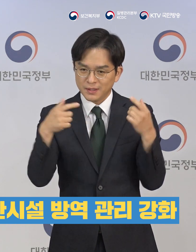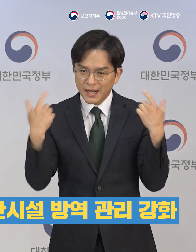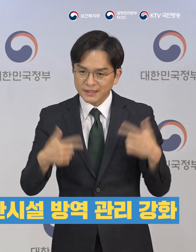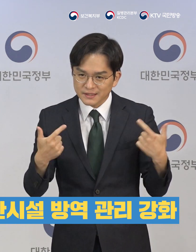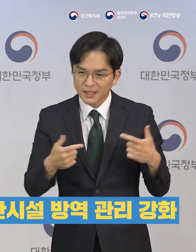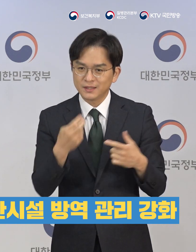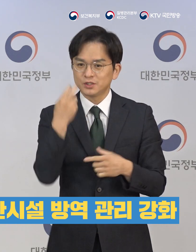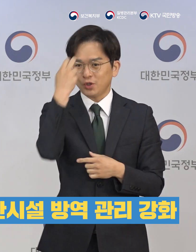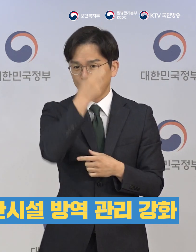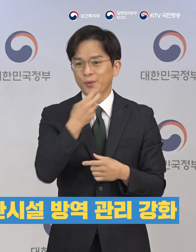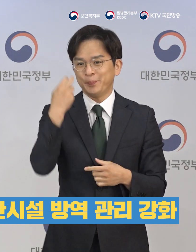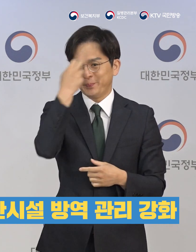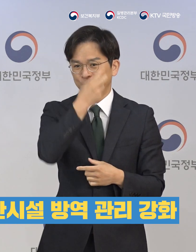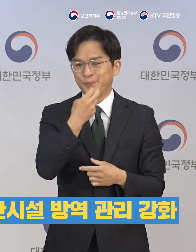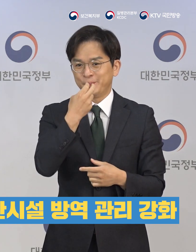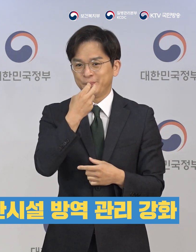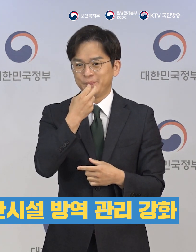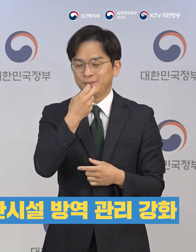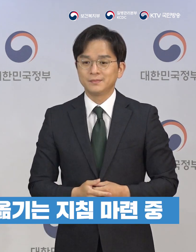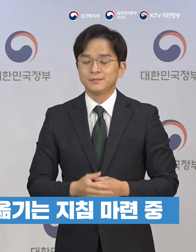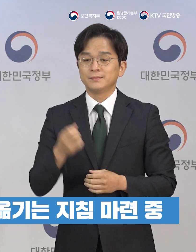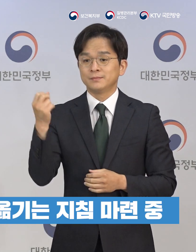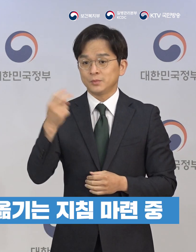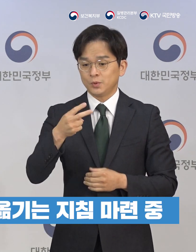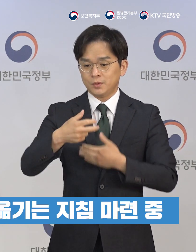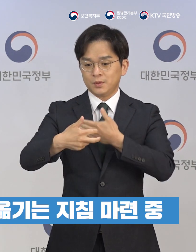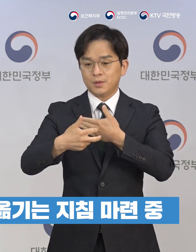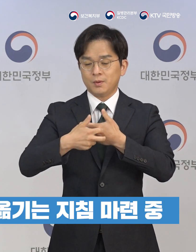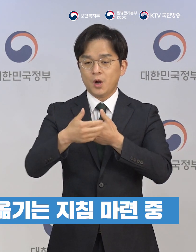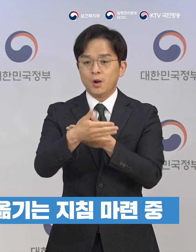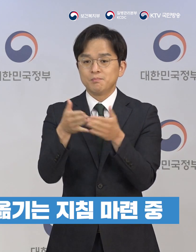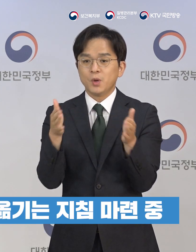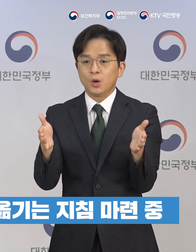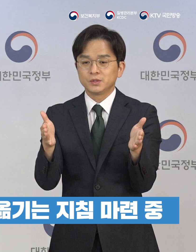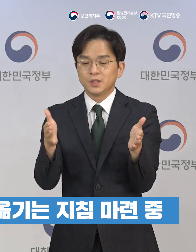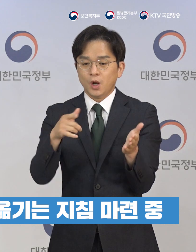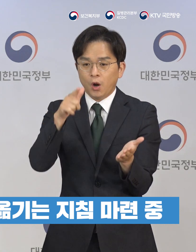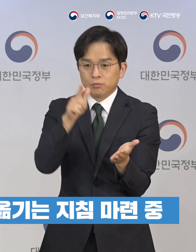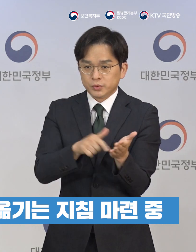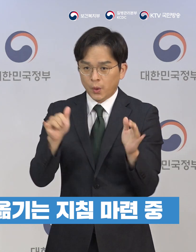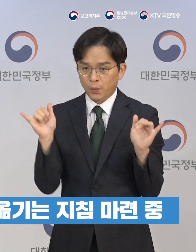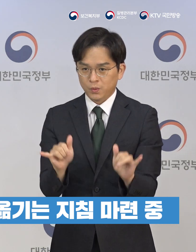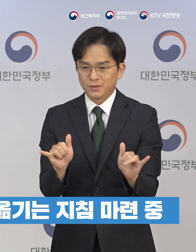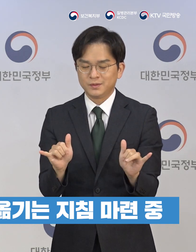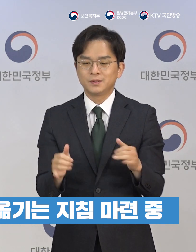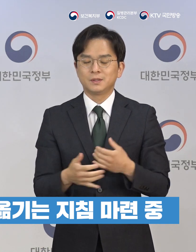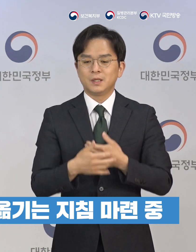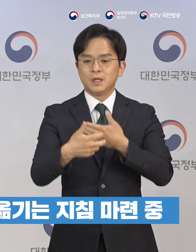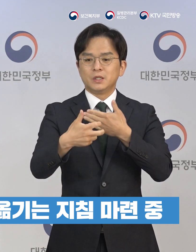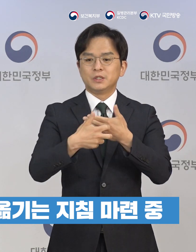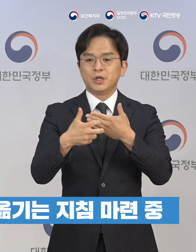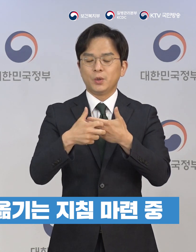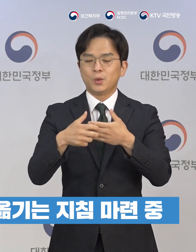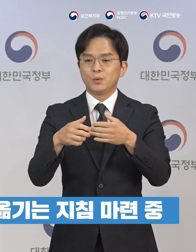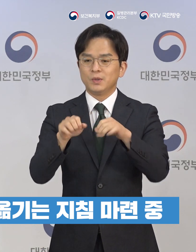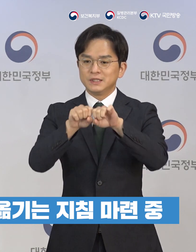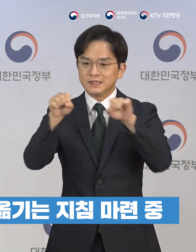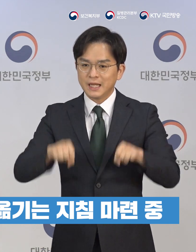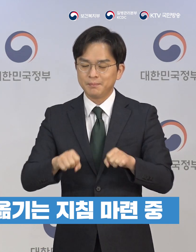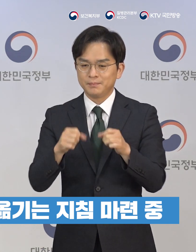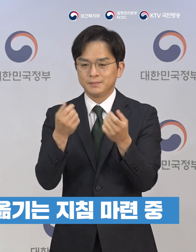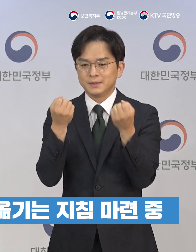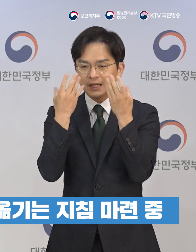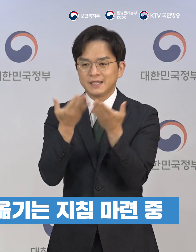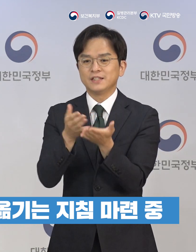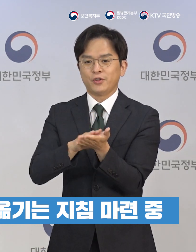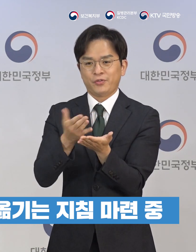방역관리를 강화하겠습니다. 충분한 병상 확보와 의료진의 피로도 완화를 위한 치료체계